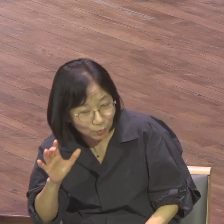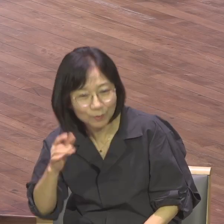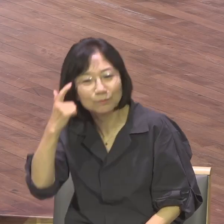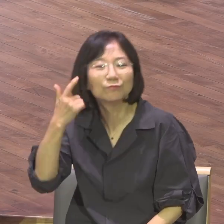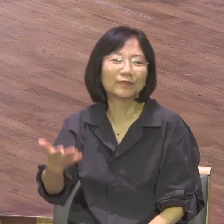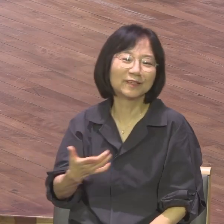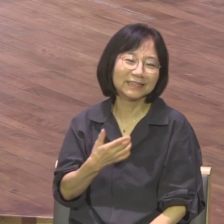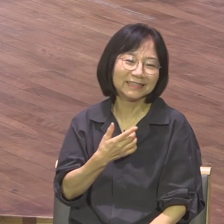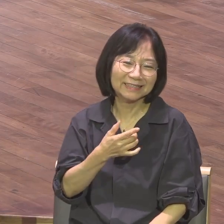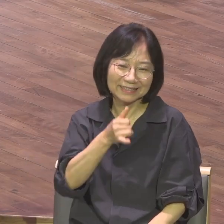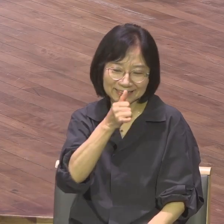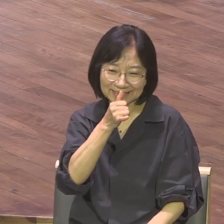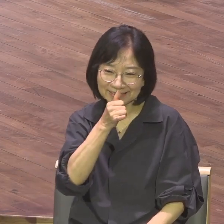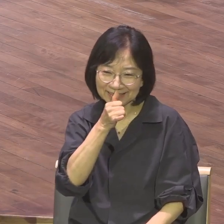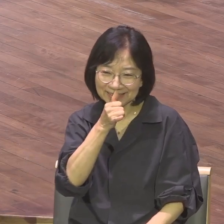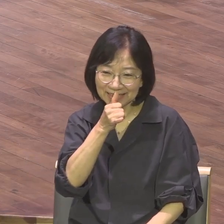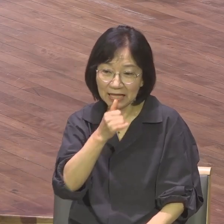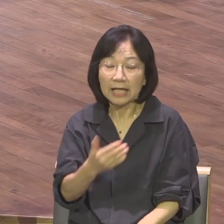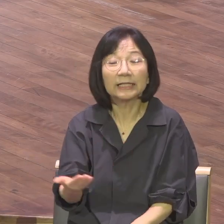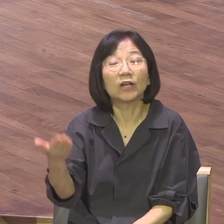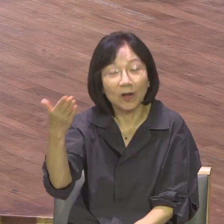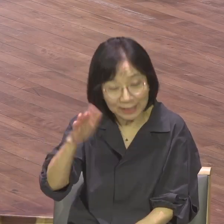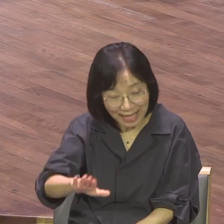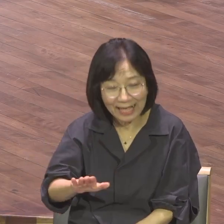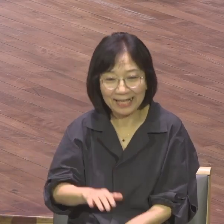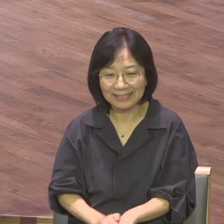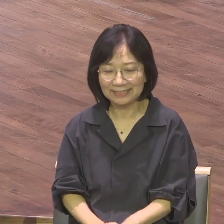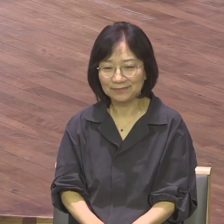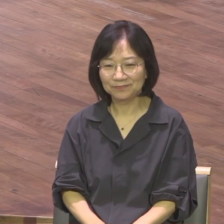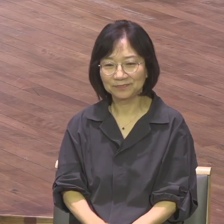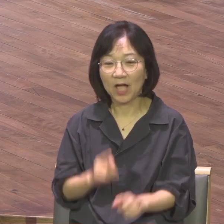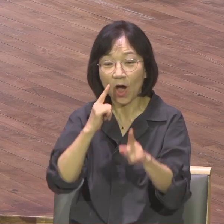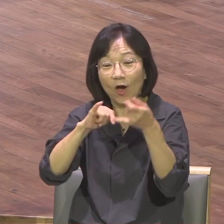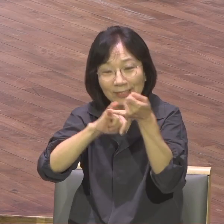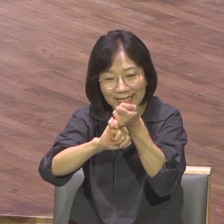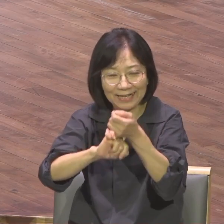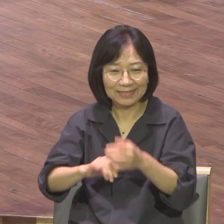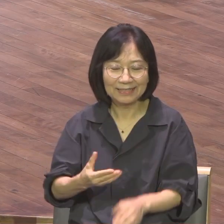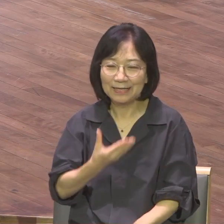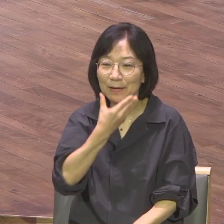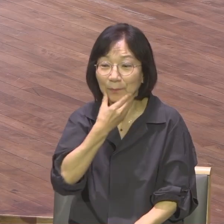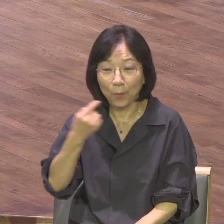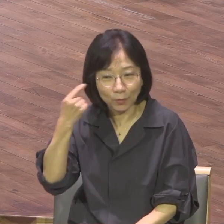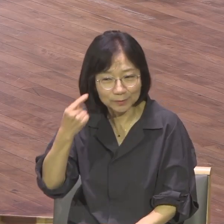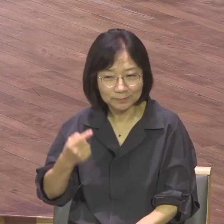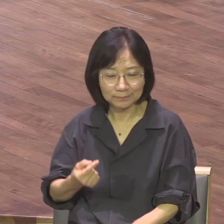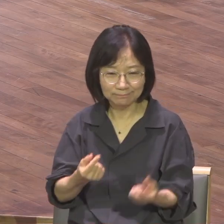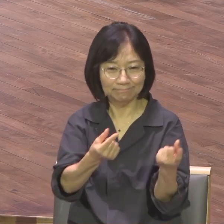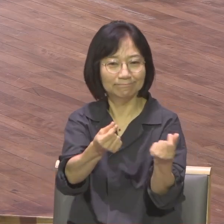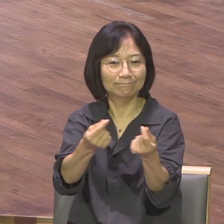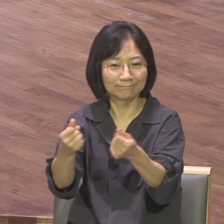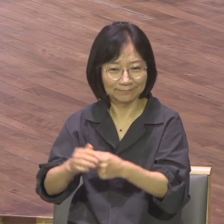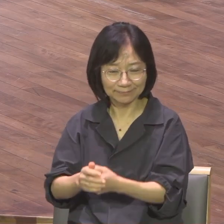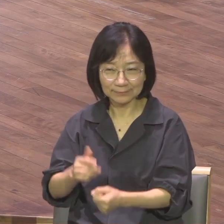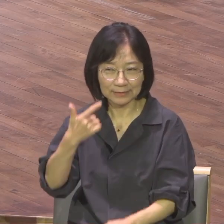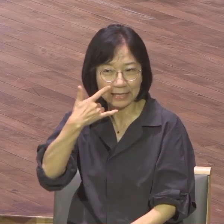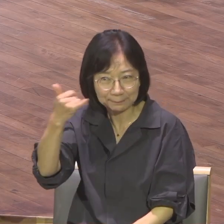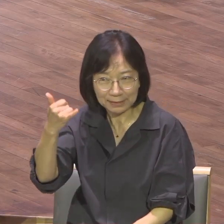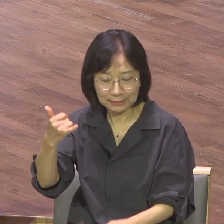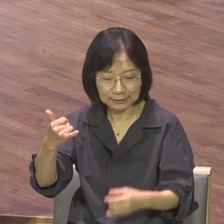그러나 언약의 세대 차이 보금의 세대 차이는요 없어야 하는 거예요 어떻게